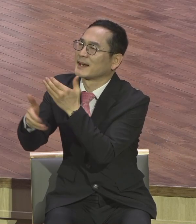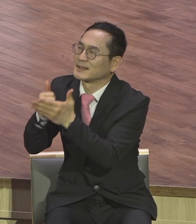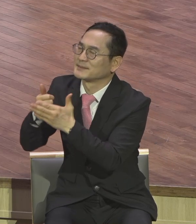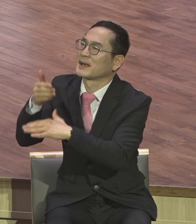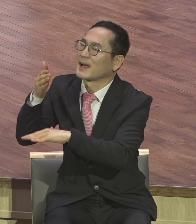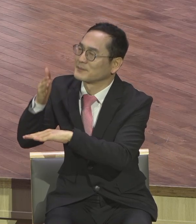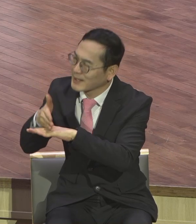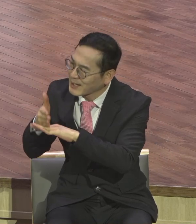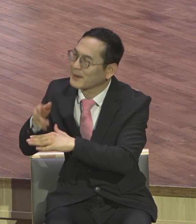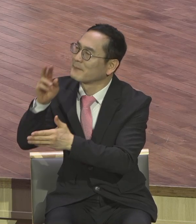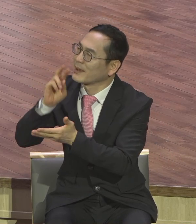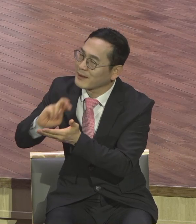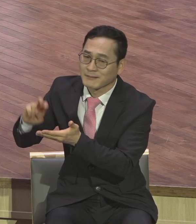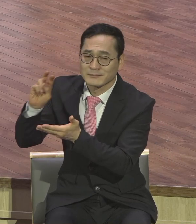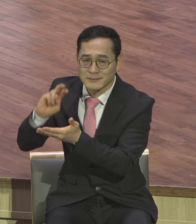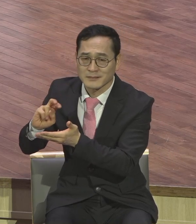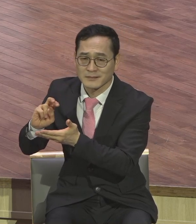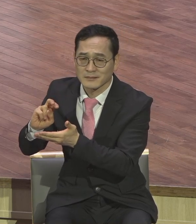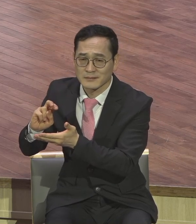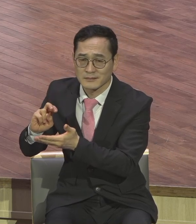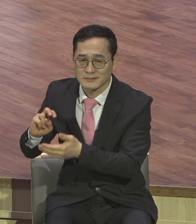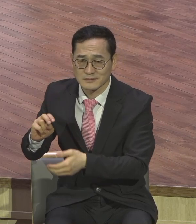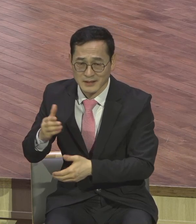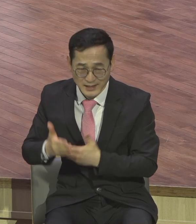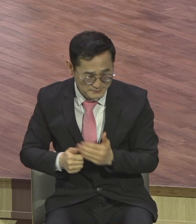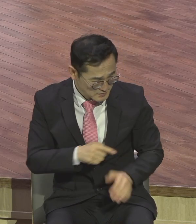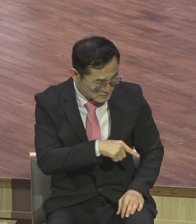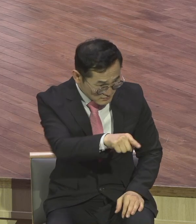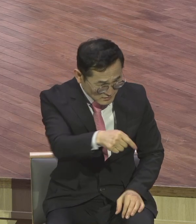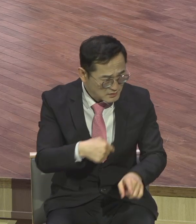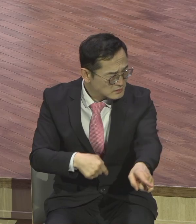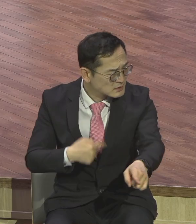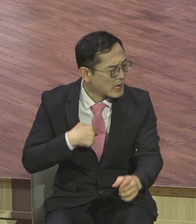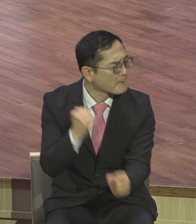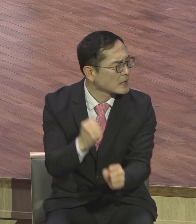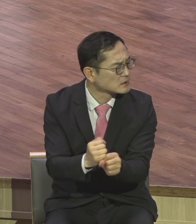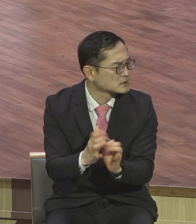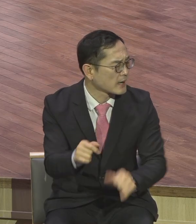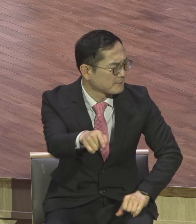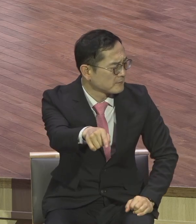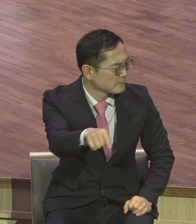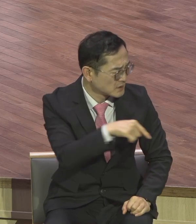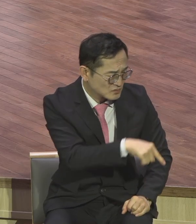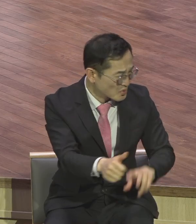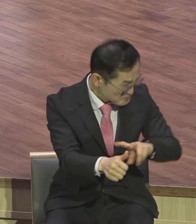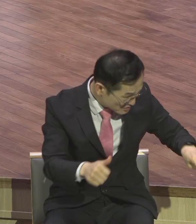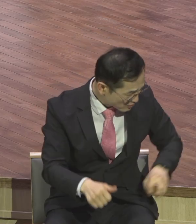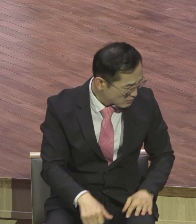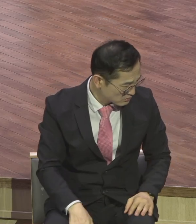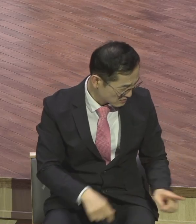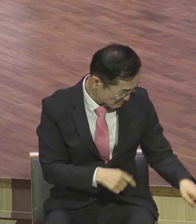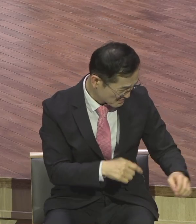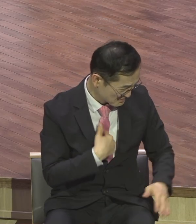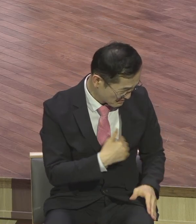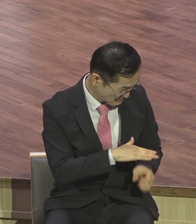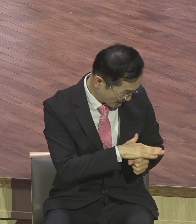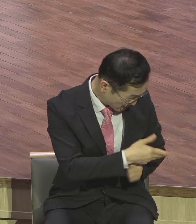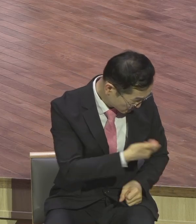아멘 하나님이 선택하셨고 하나님이 심지어 구원해 주는데 성도가 성도길 예를 들어 미워한다. 말이